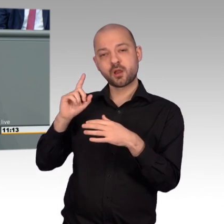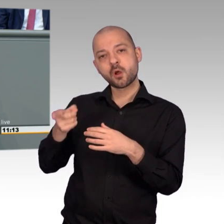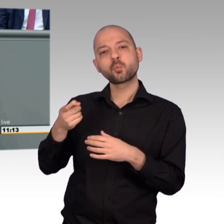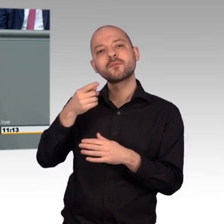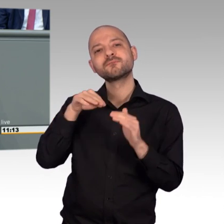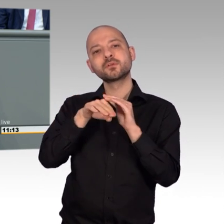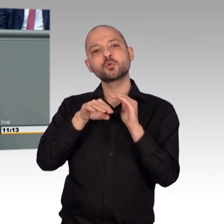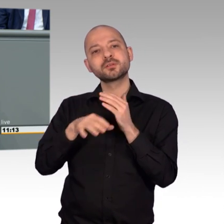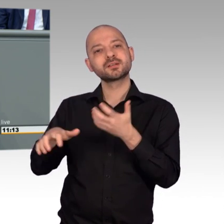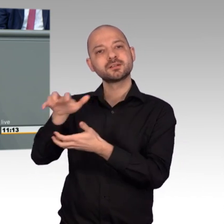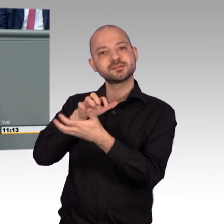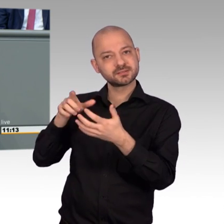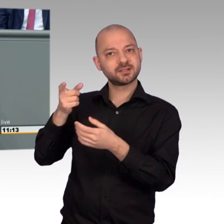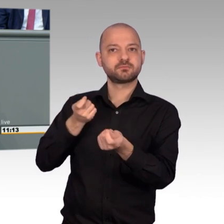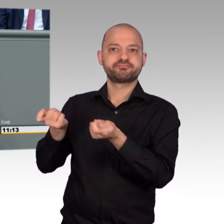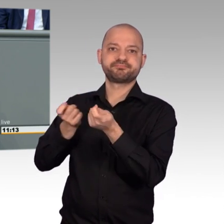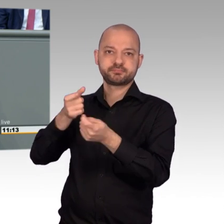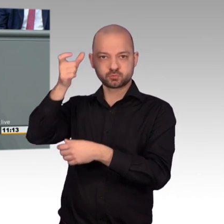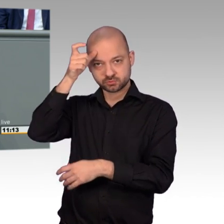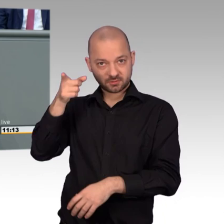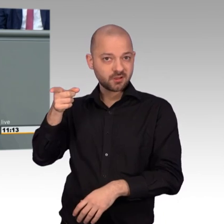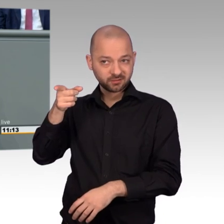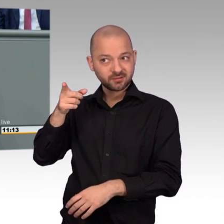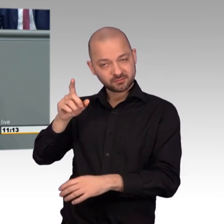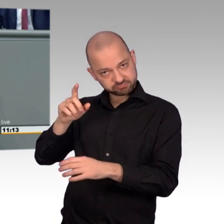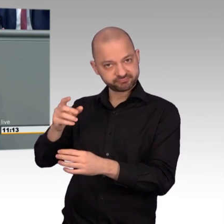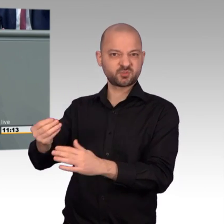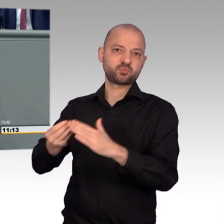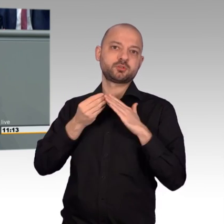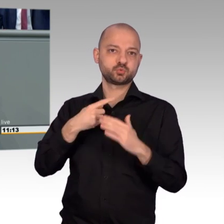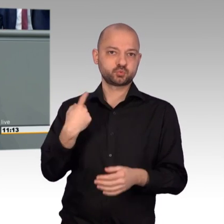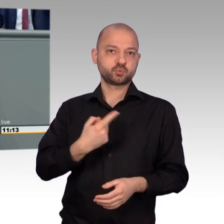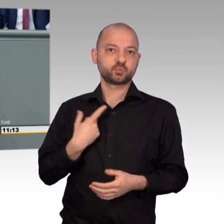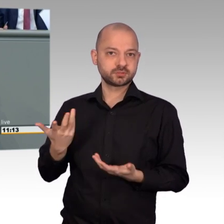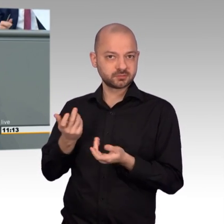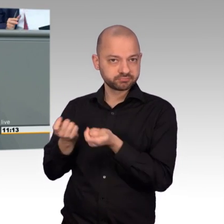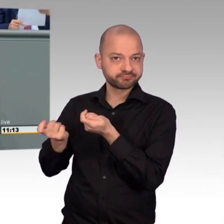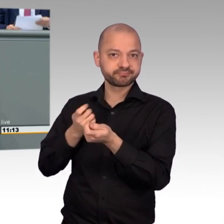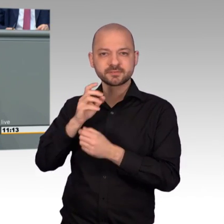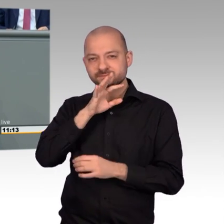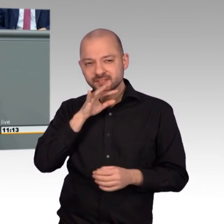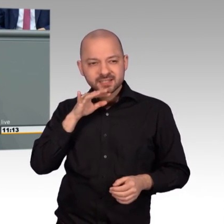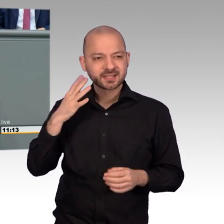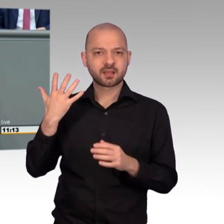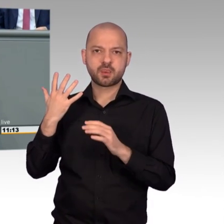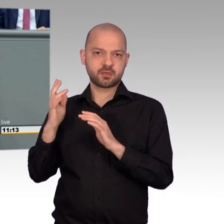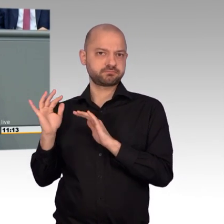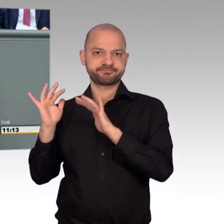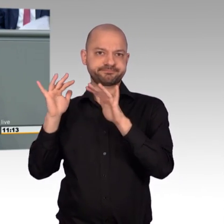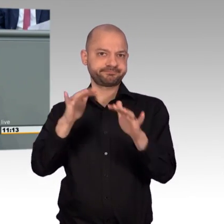Türkei leistet Großes, das will ich auch heute noch einmal sagen, bei der Bewältigung der Flüchtlingskrise. Es wird dort